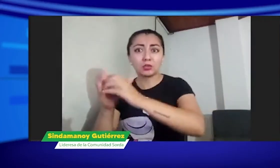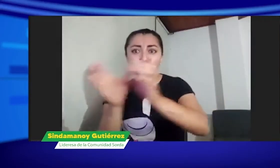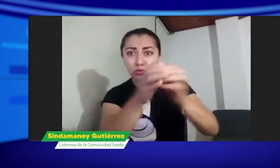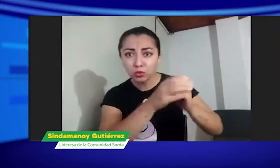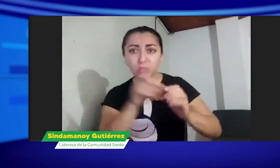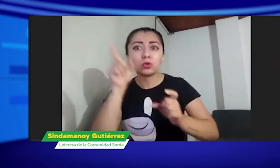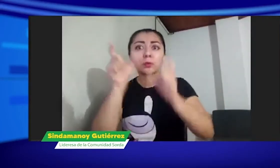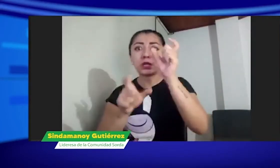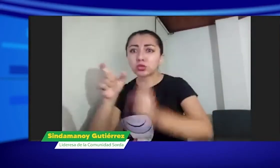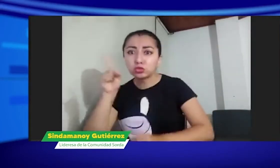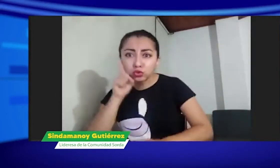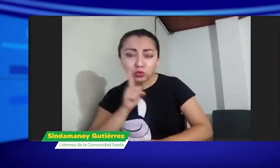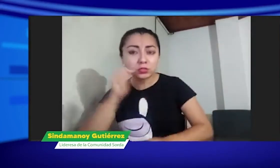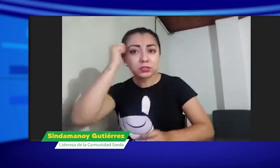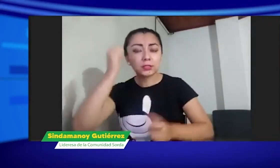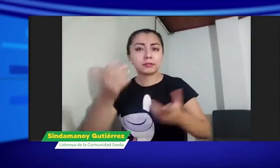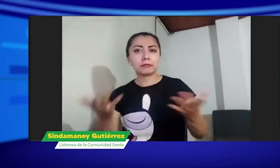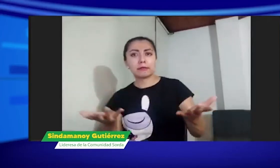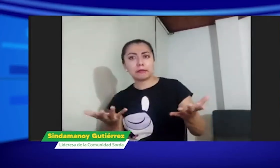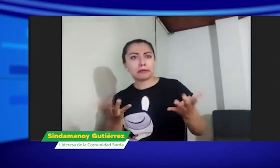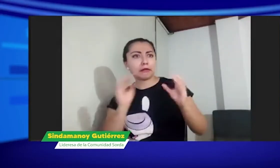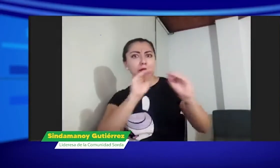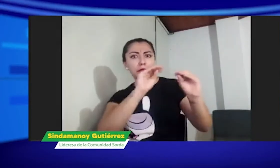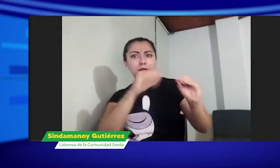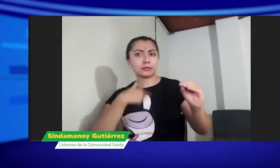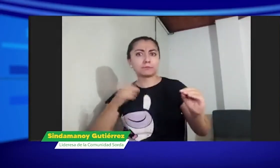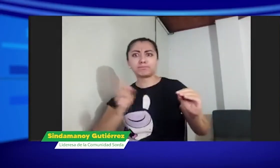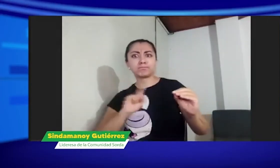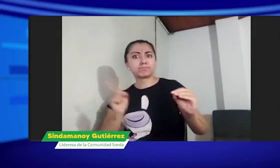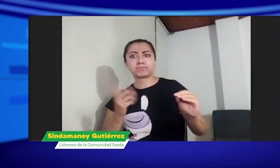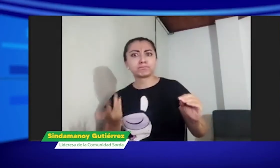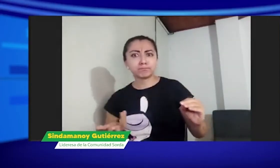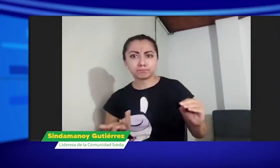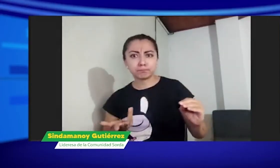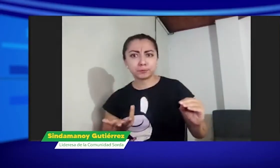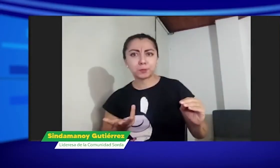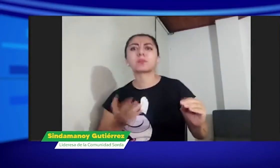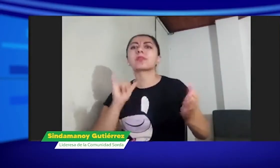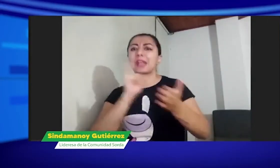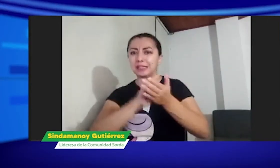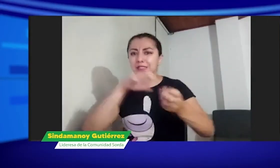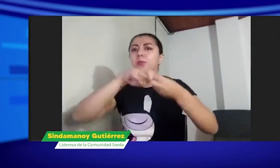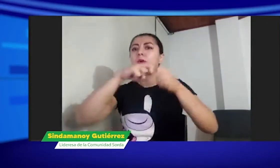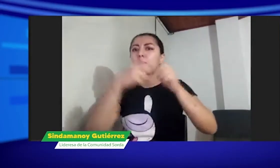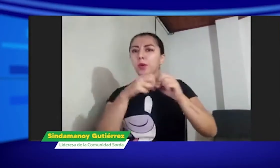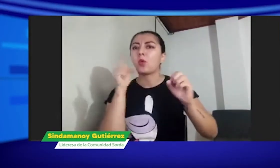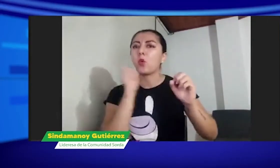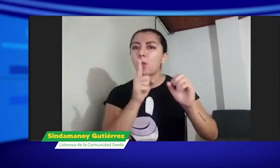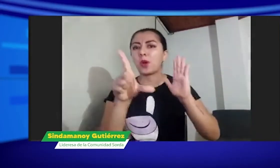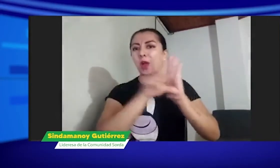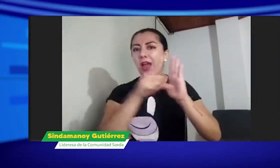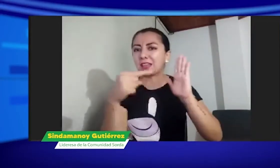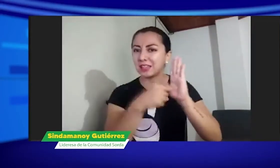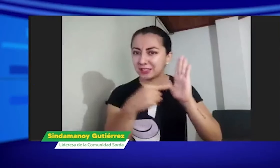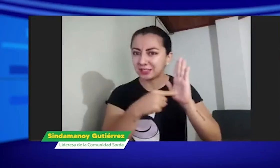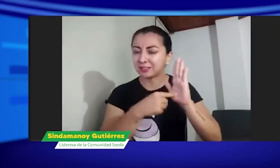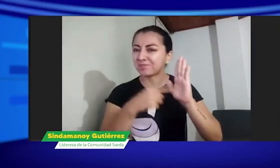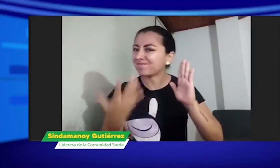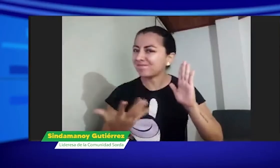organizaciones a las asociaciones de personas sordas a los profesores sordos porque ya no están siendo contratados porque